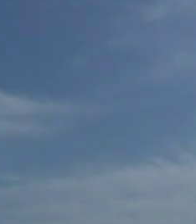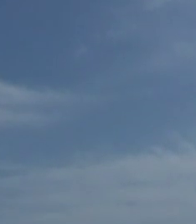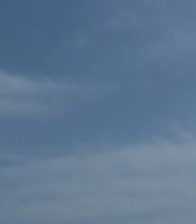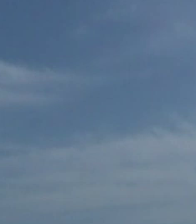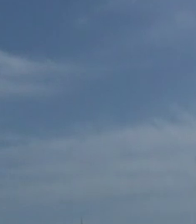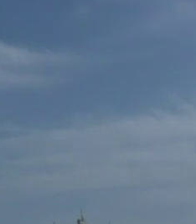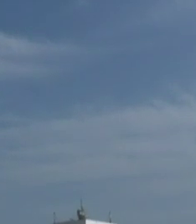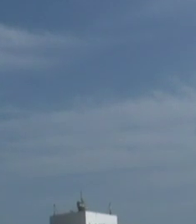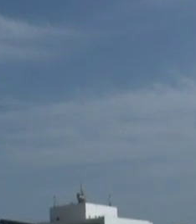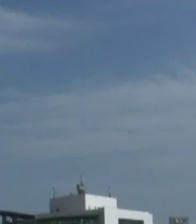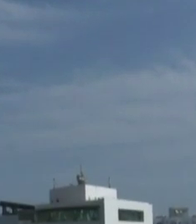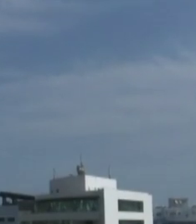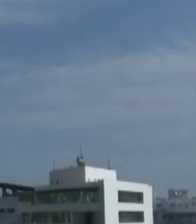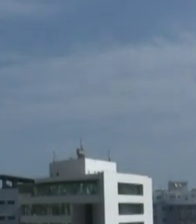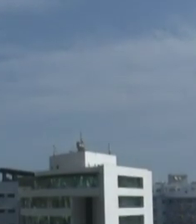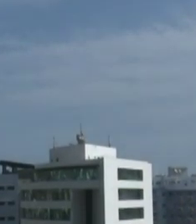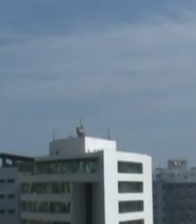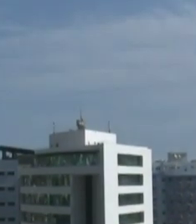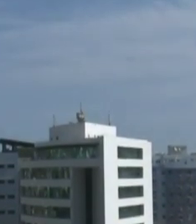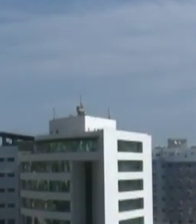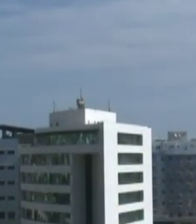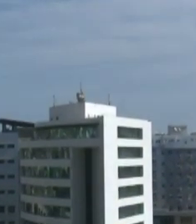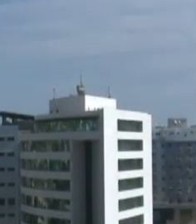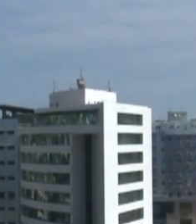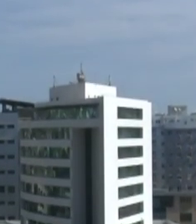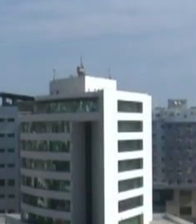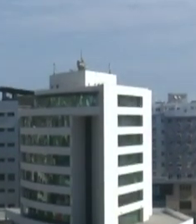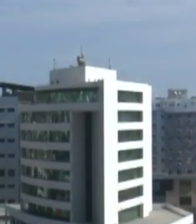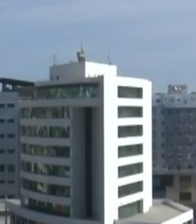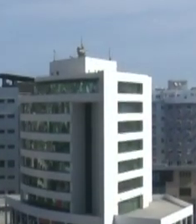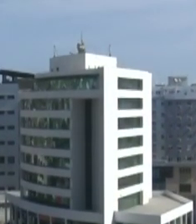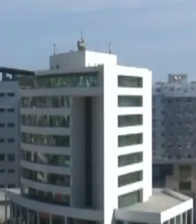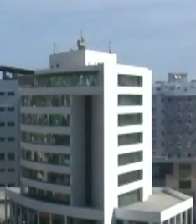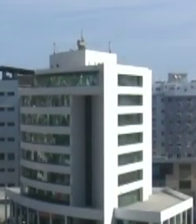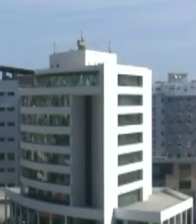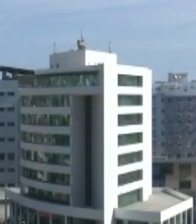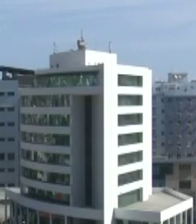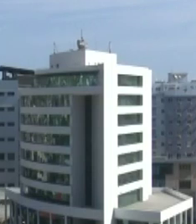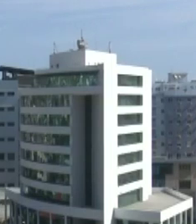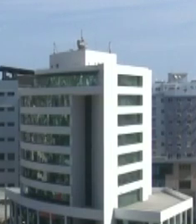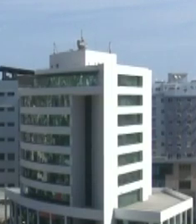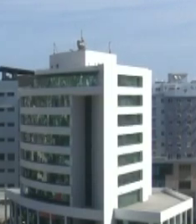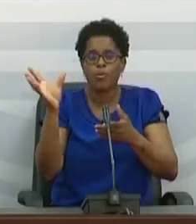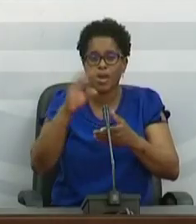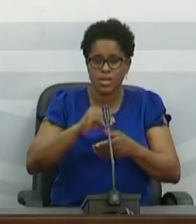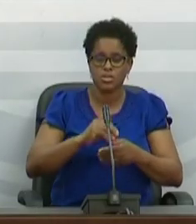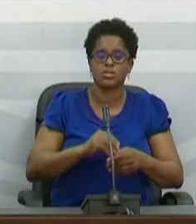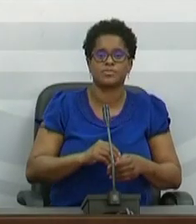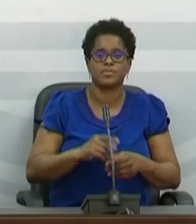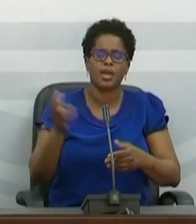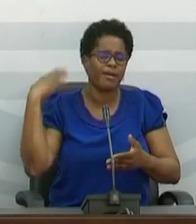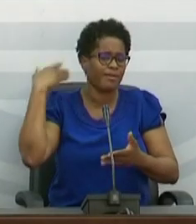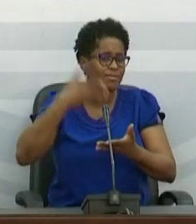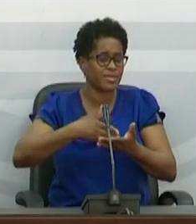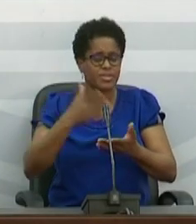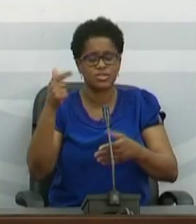COVAX pretende vacinar em cada país pelo menos 20% da população numa fase inicial. Até chegar a